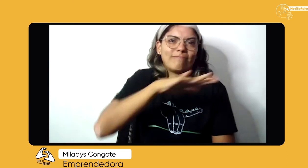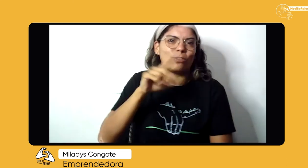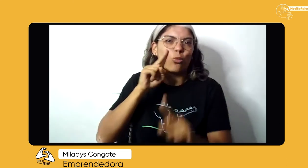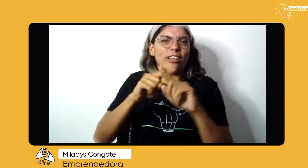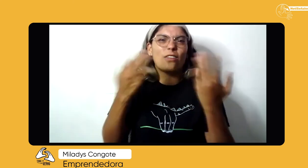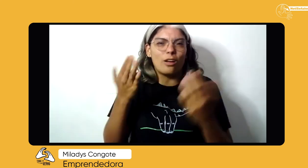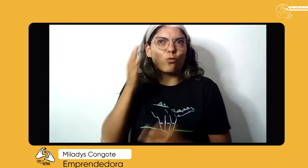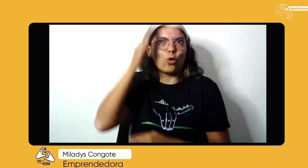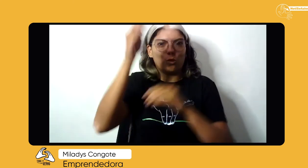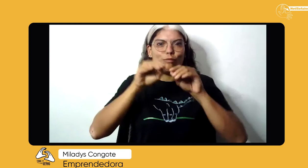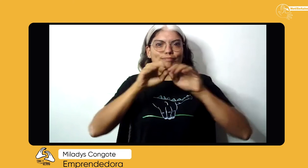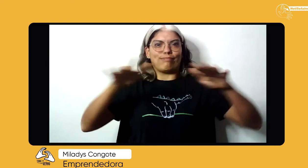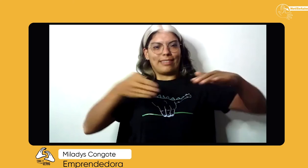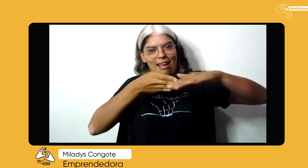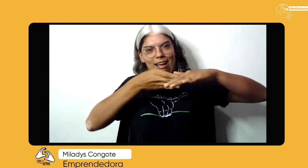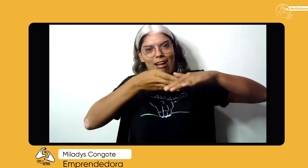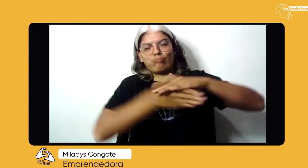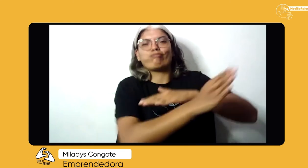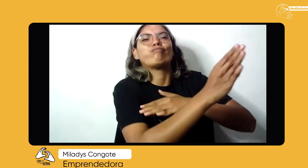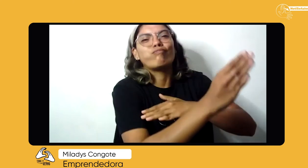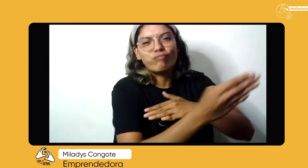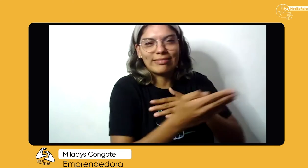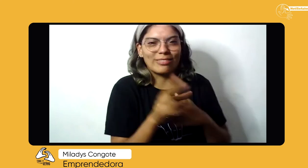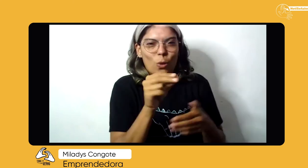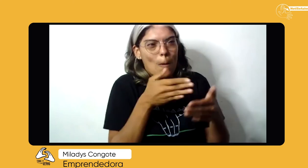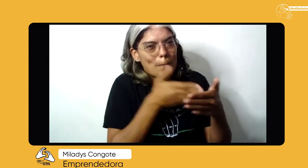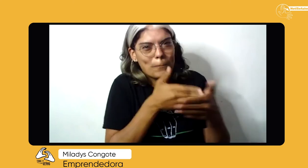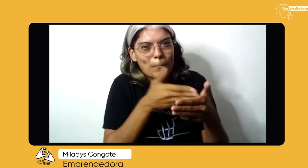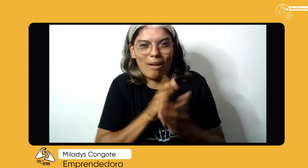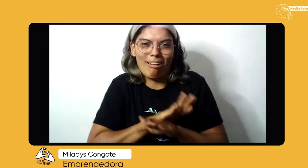Nosotros queremos es quitar barreras y que todo sea más accesible.